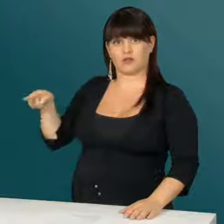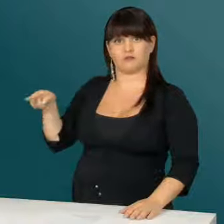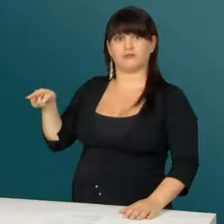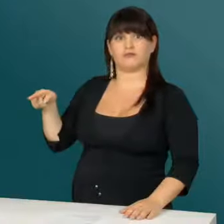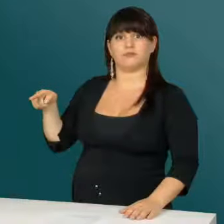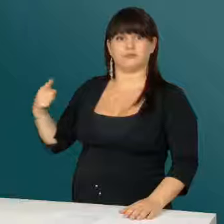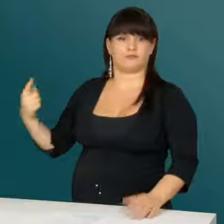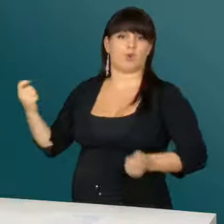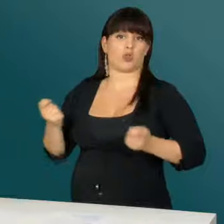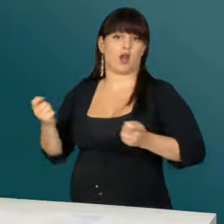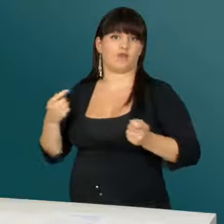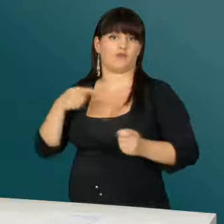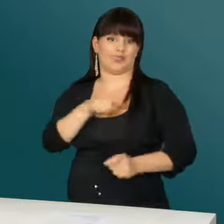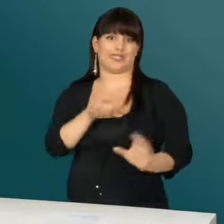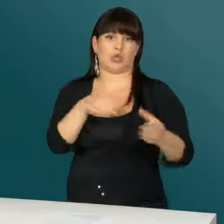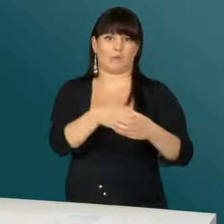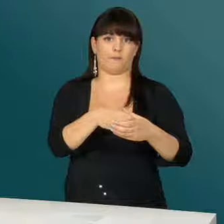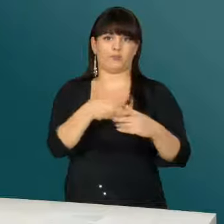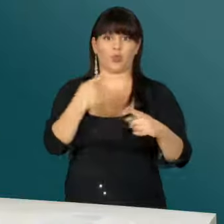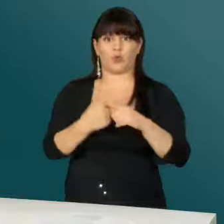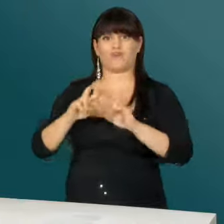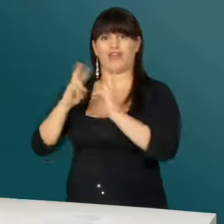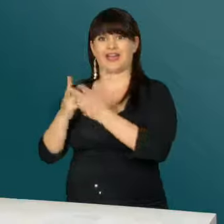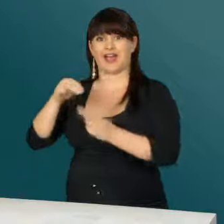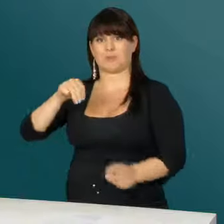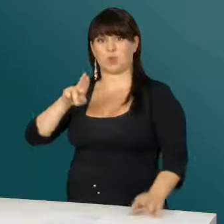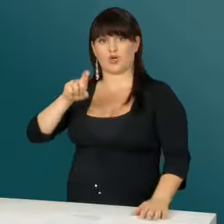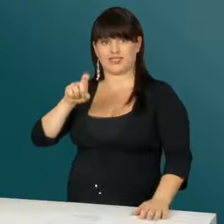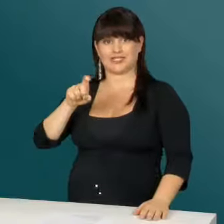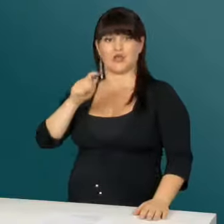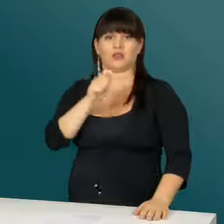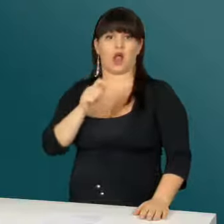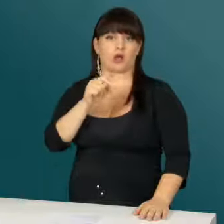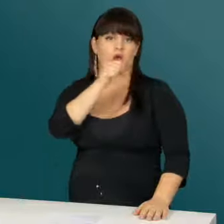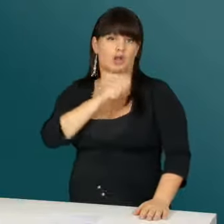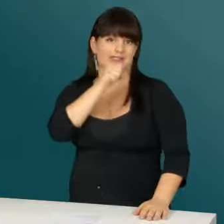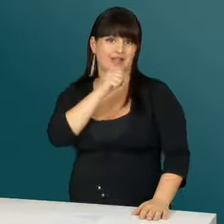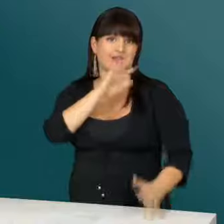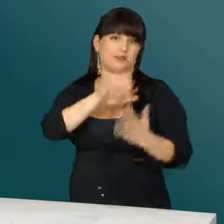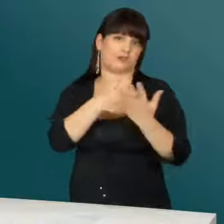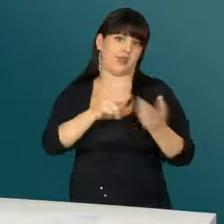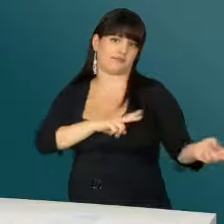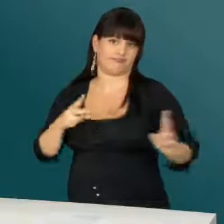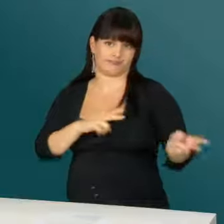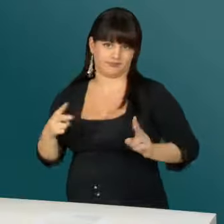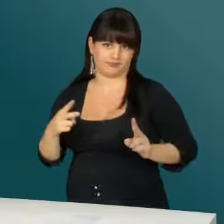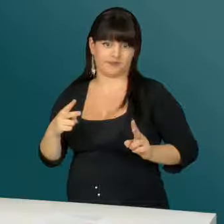Musikgruppe und der Verein MUX, wird das Tango-Konzert in Gebärdensprache übersetzen. Die